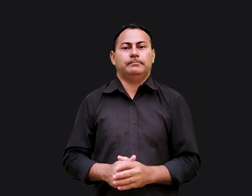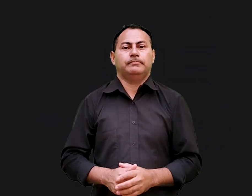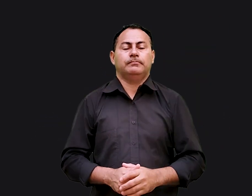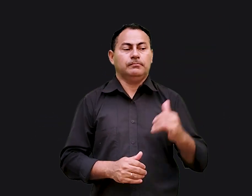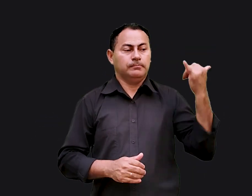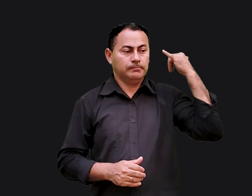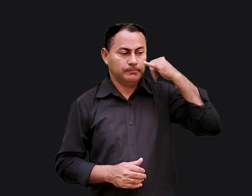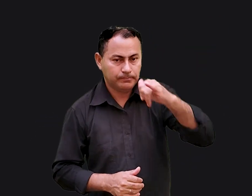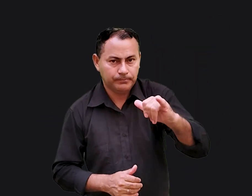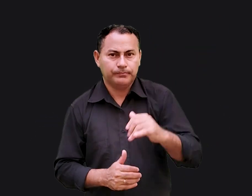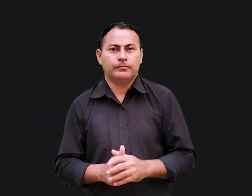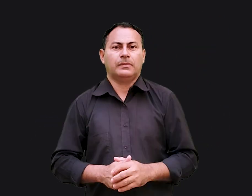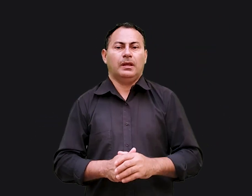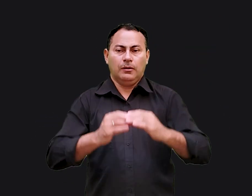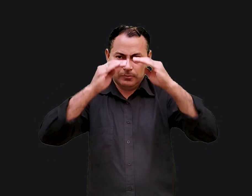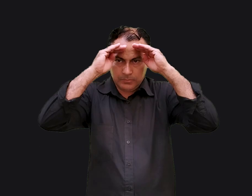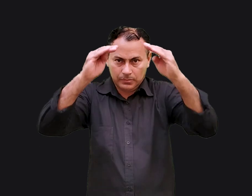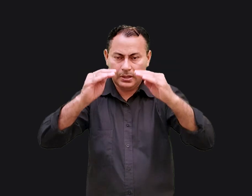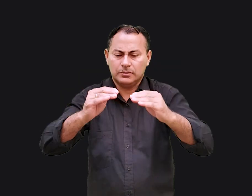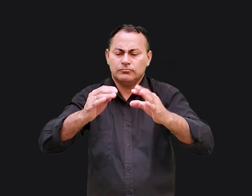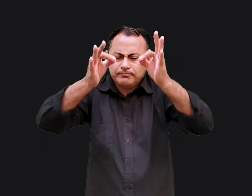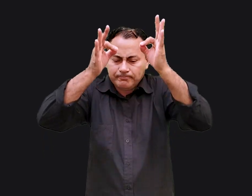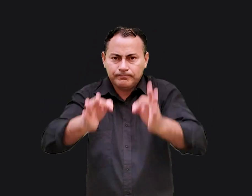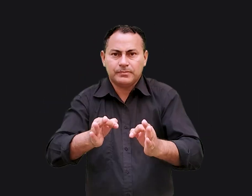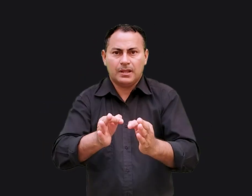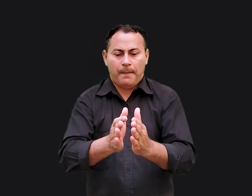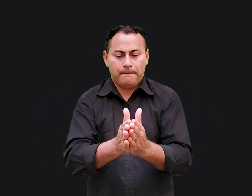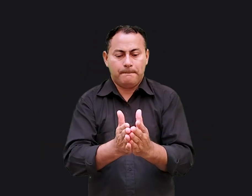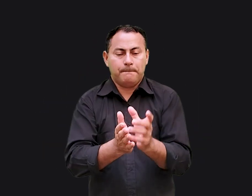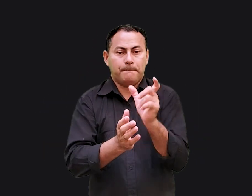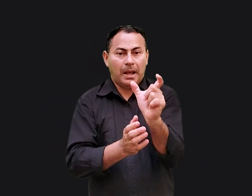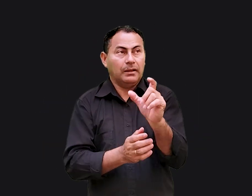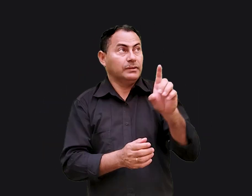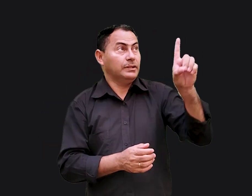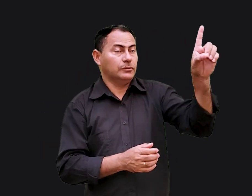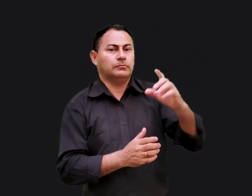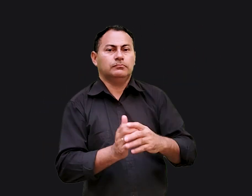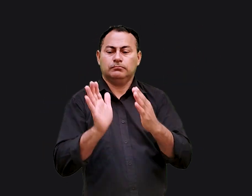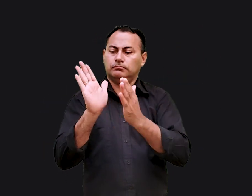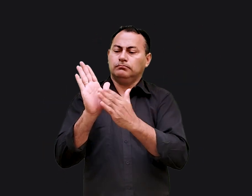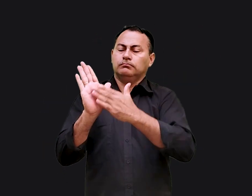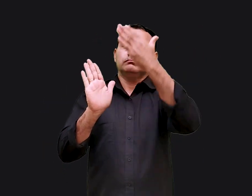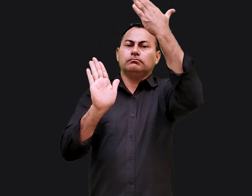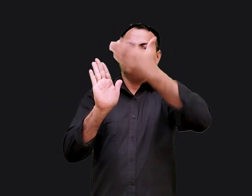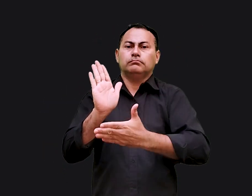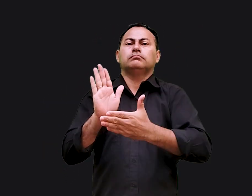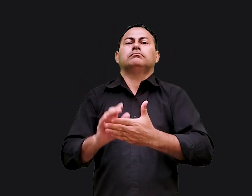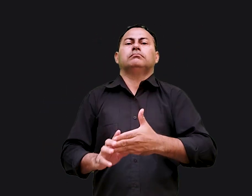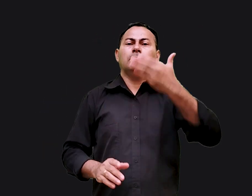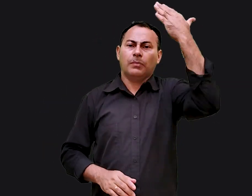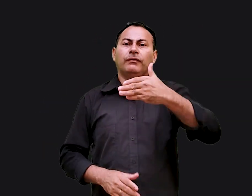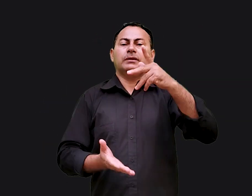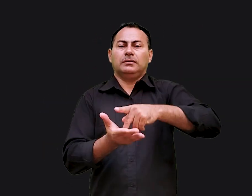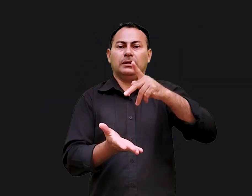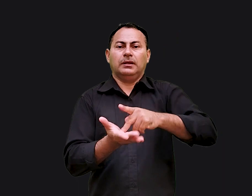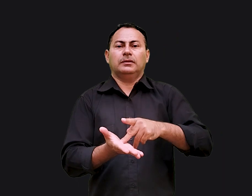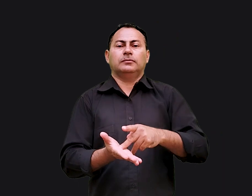acontecia a profecia deles era cumprida ao pé da letra isso provava que eram profetas